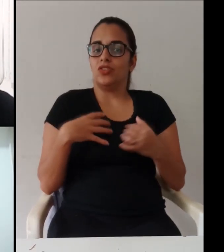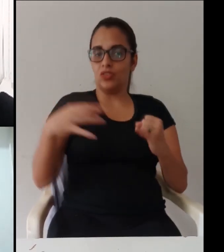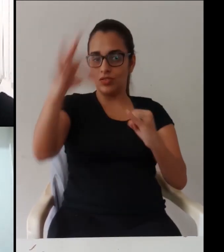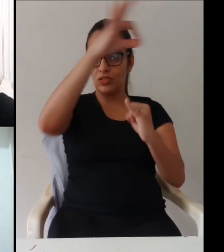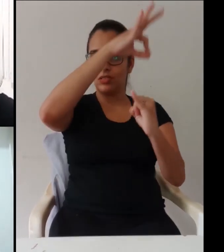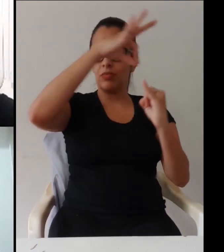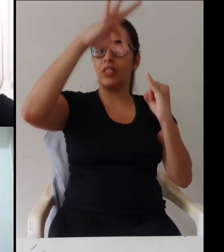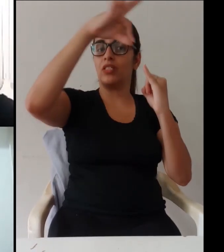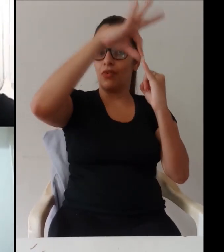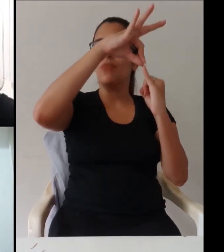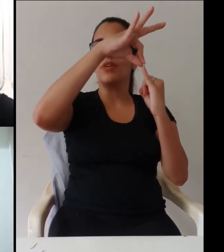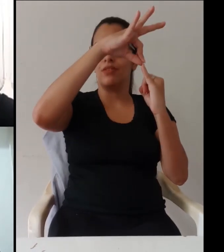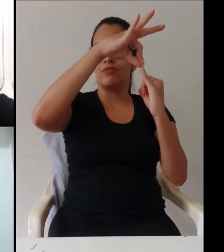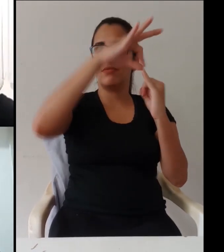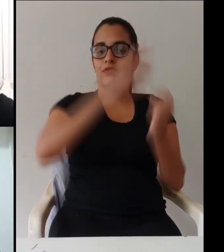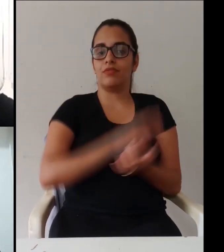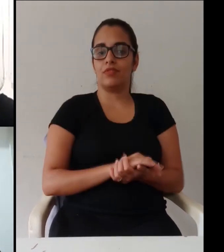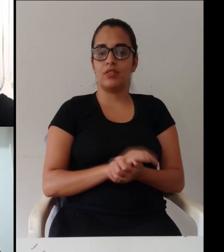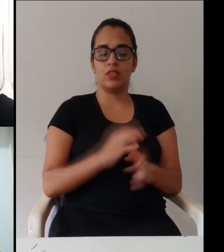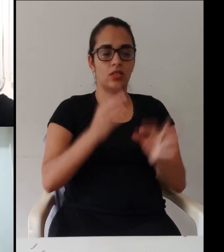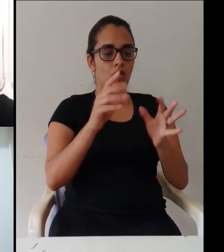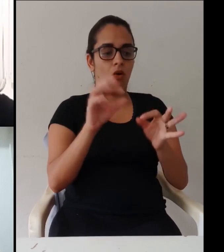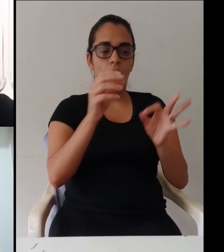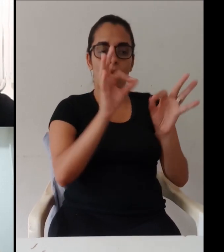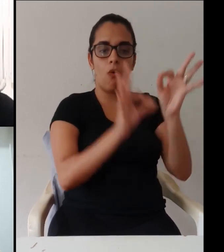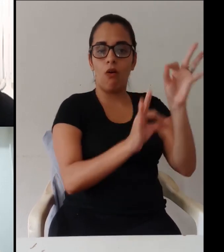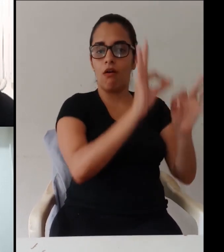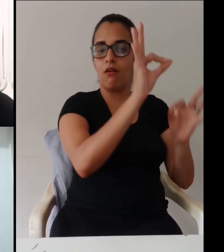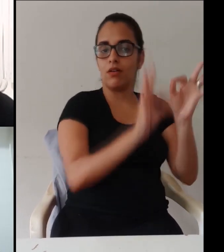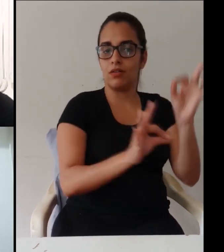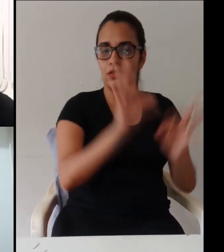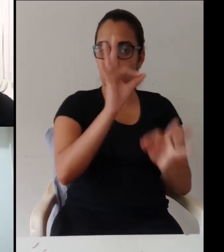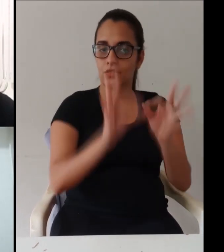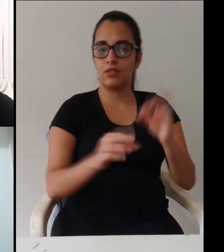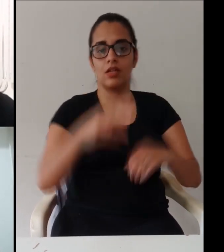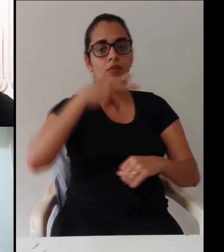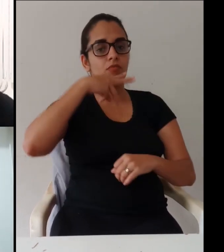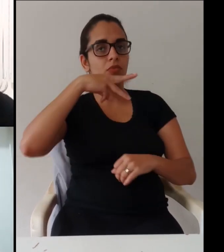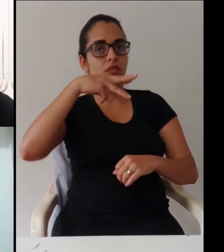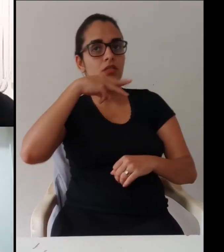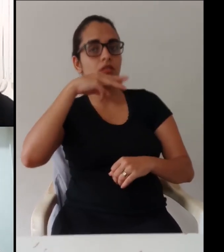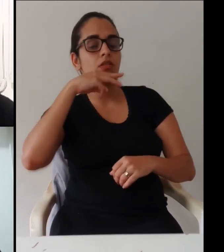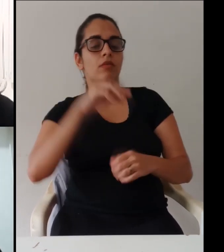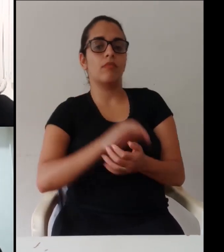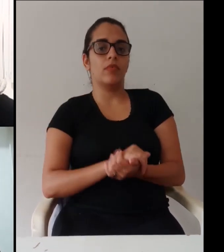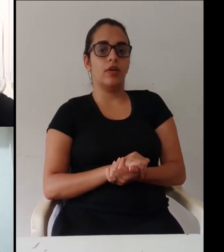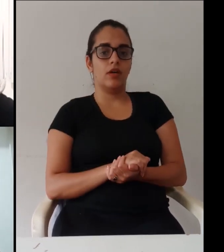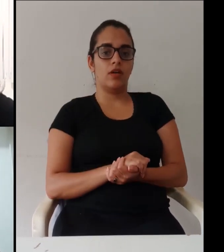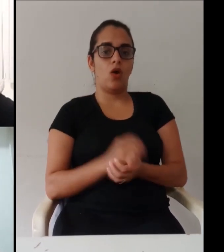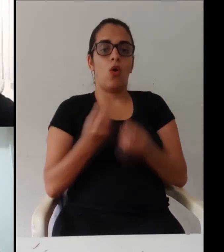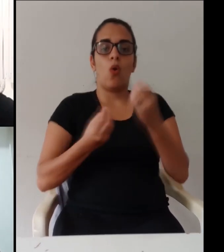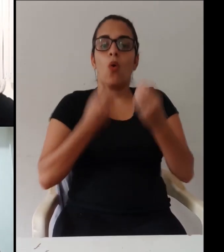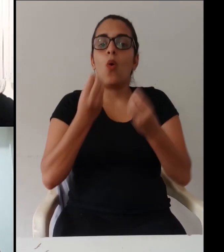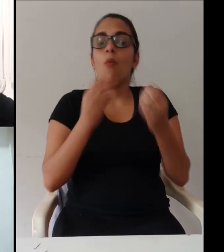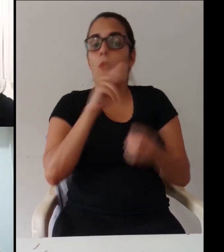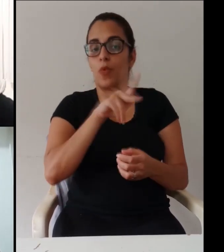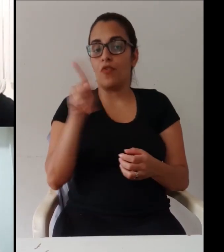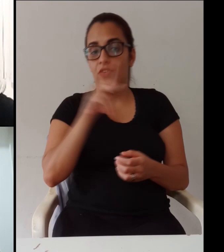um lugar só pra você se orientar pra você se sentir pertencente ao instituto e pras orientações estarem todas